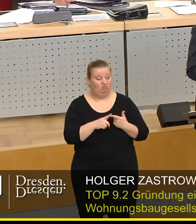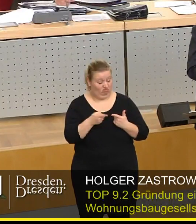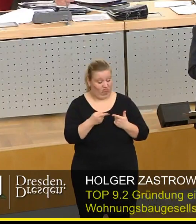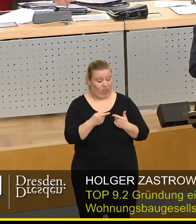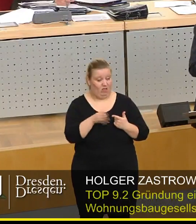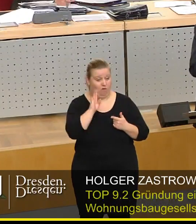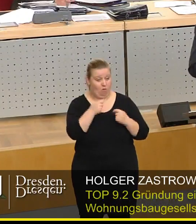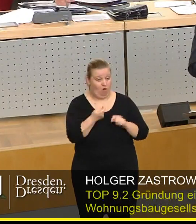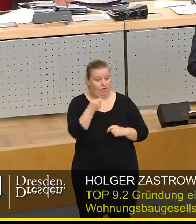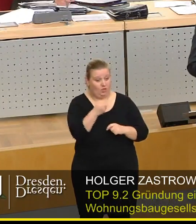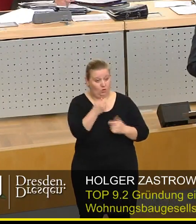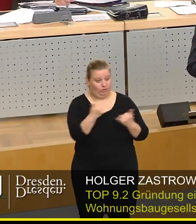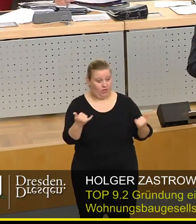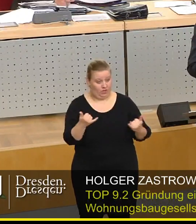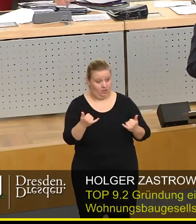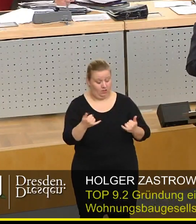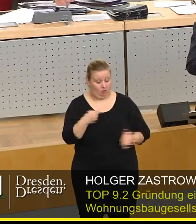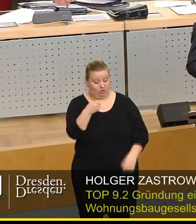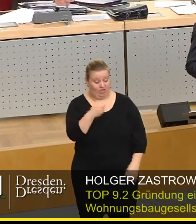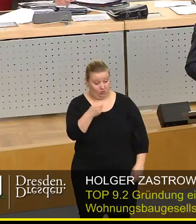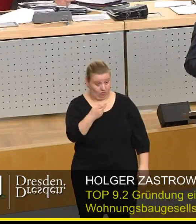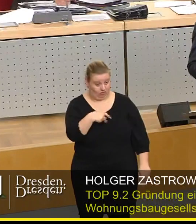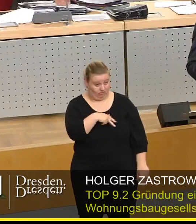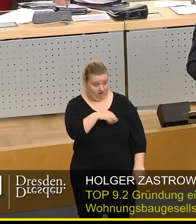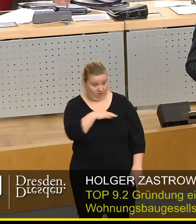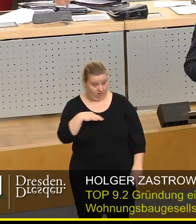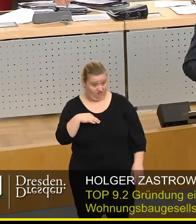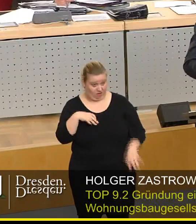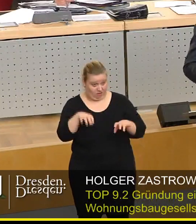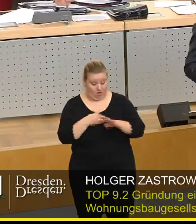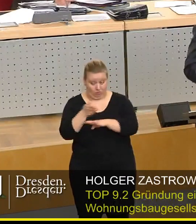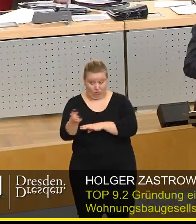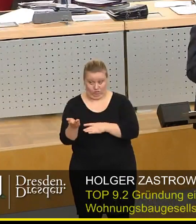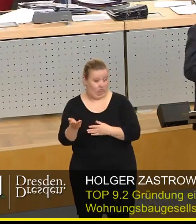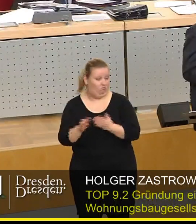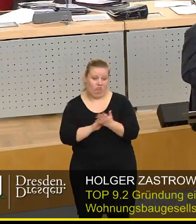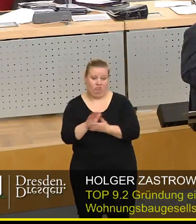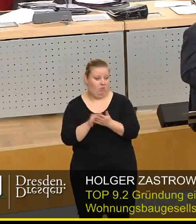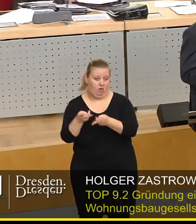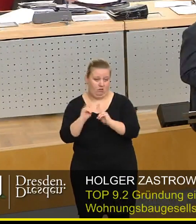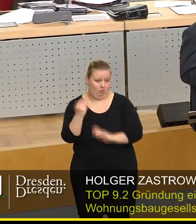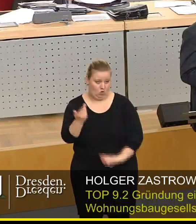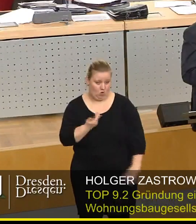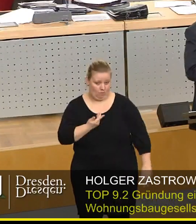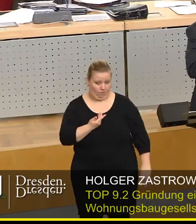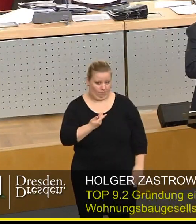das Ding? Sie haben eine Finanzierung hingelegt, da wird er im Privater, wenn er zur Bank geht, niemals kreditwürdig sein.